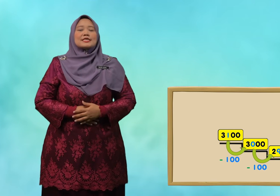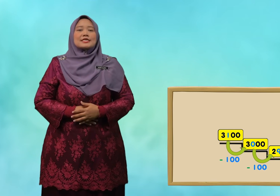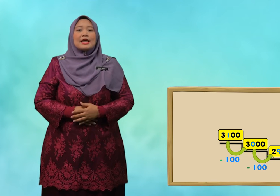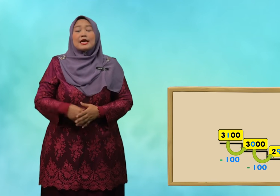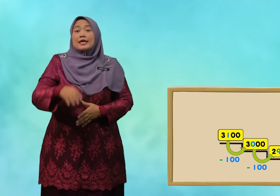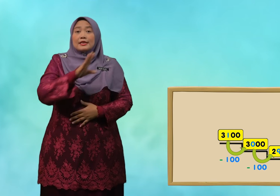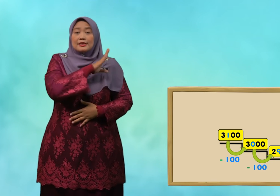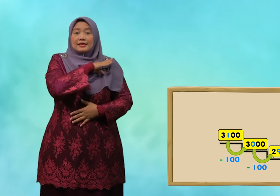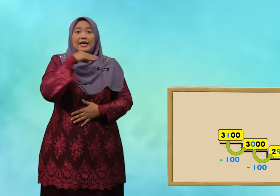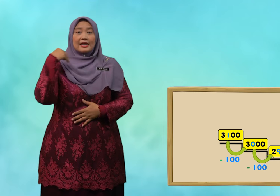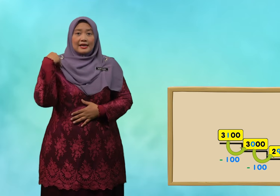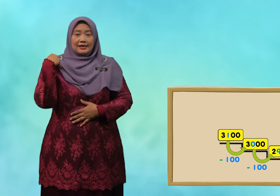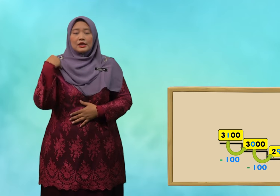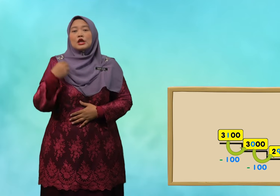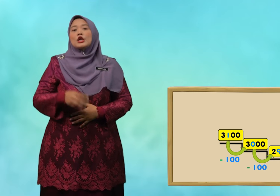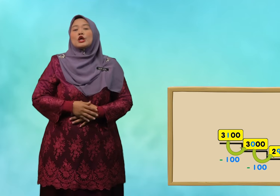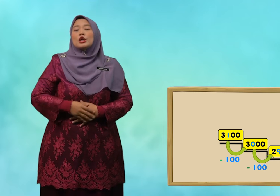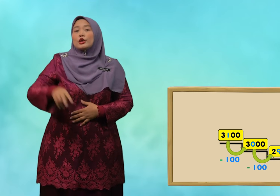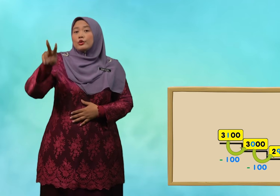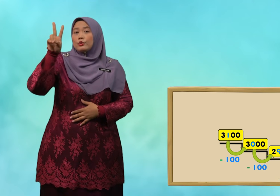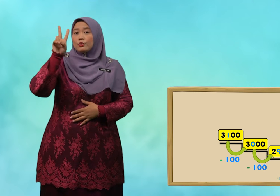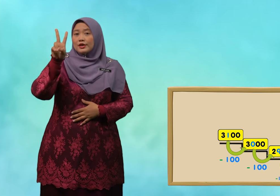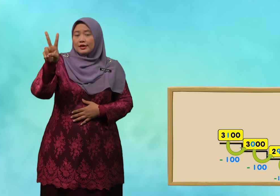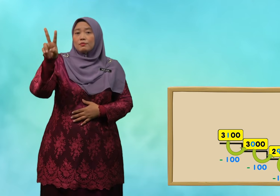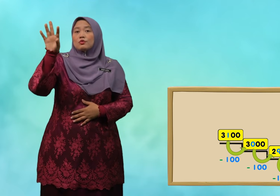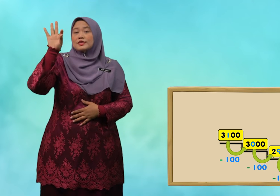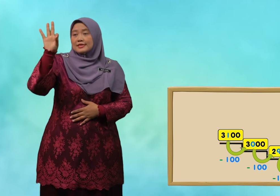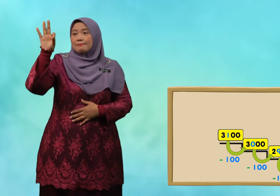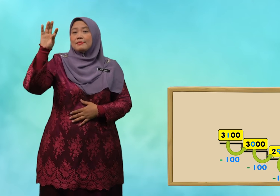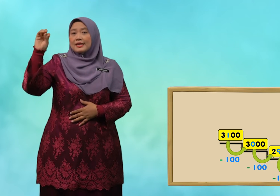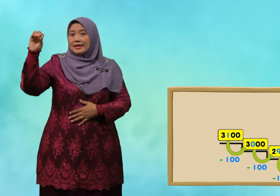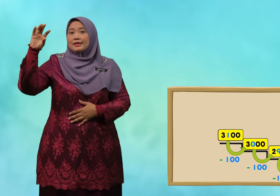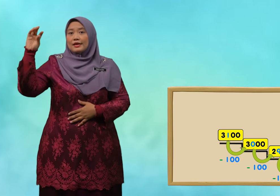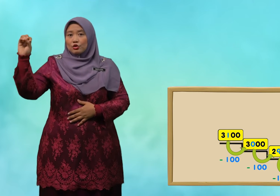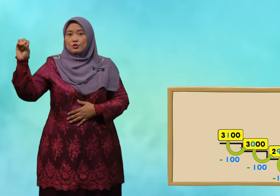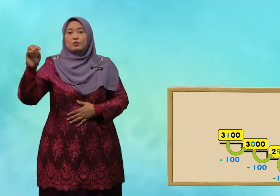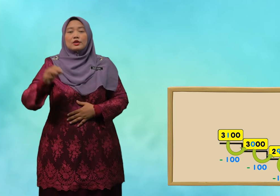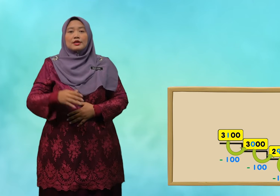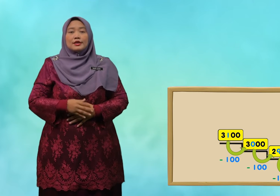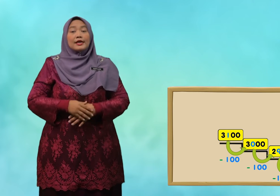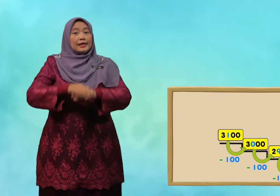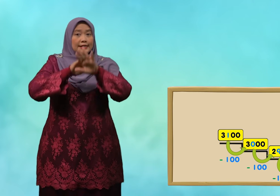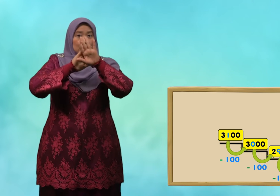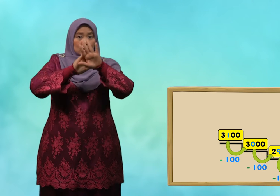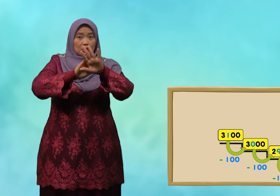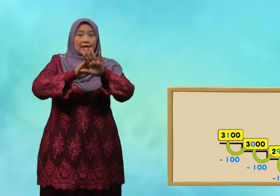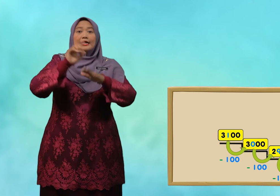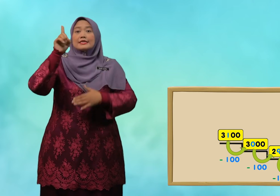dan 2,900 pula ditolak